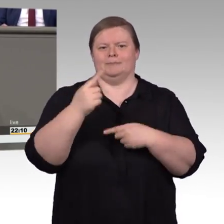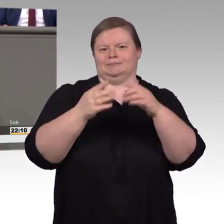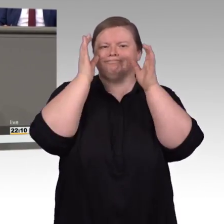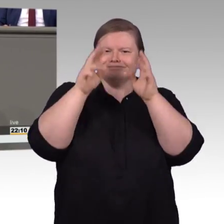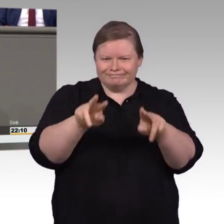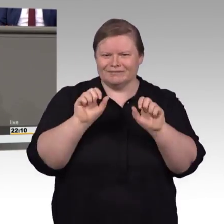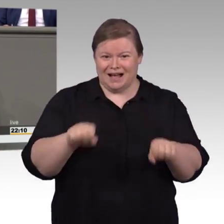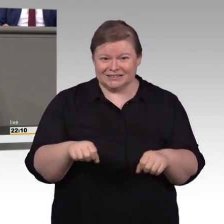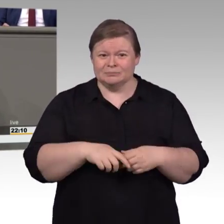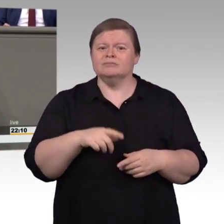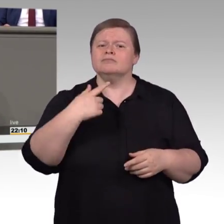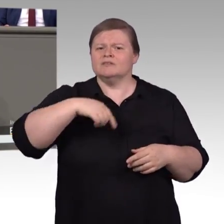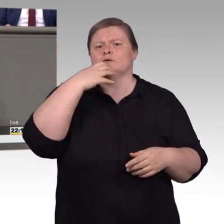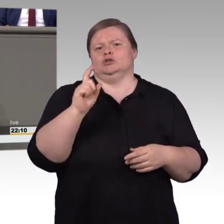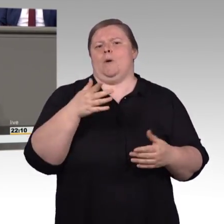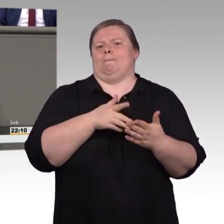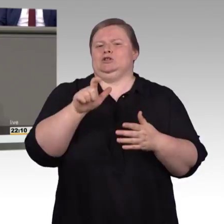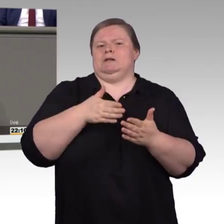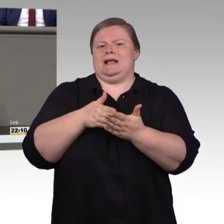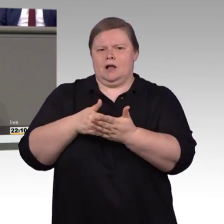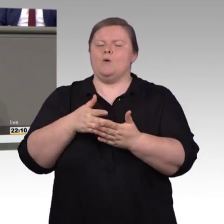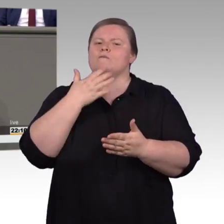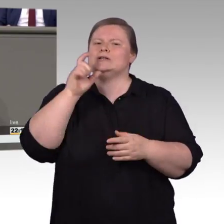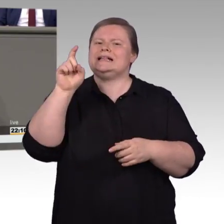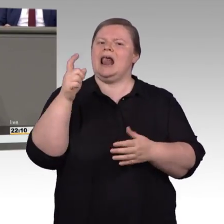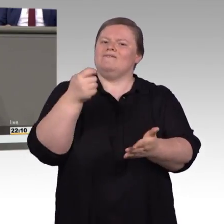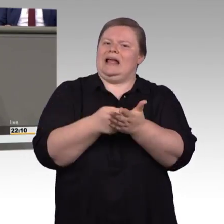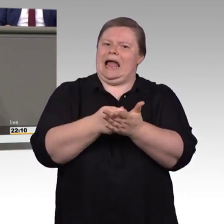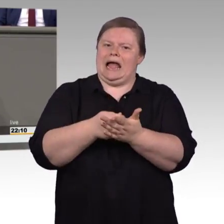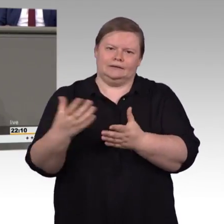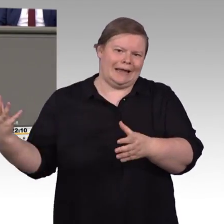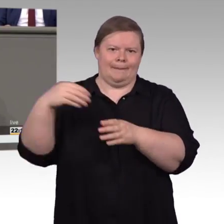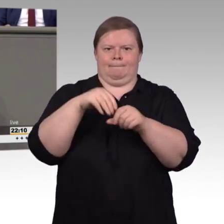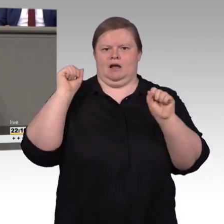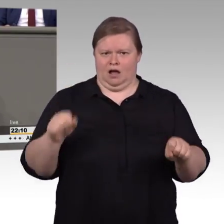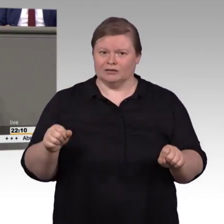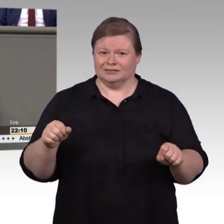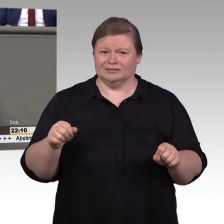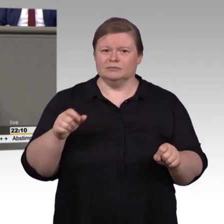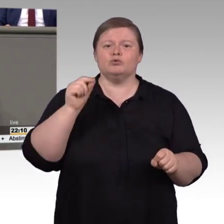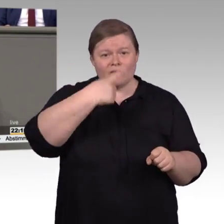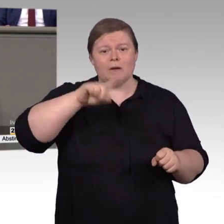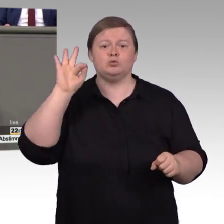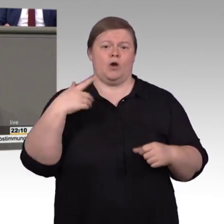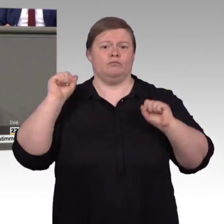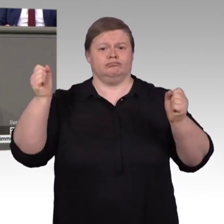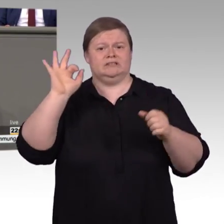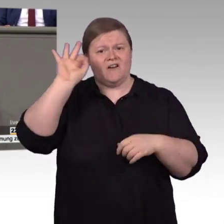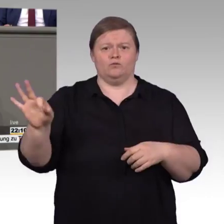-Behindertenrechtskonvention vor, meine Damen und Herren. Ich finde es daher großartig, dass wir mit dem Gesetzentwurf gleich eine ganze